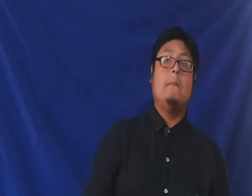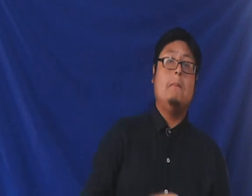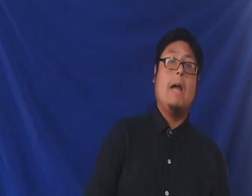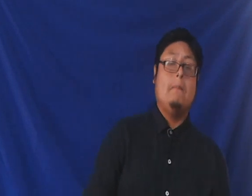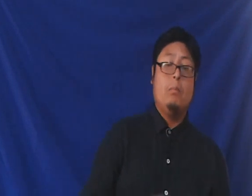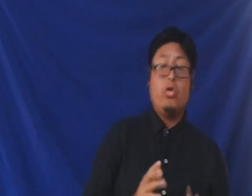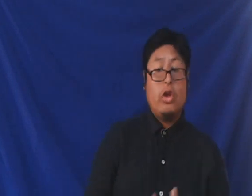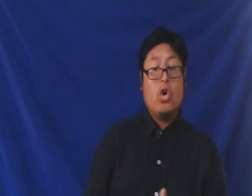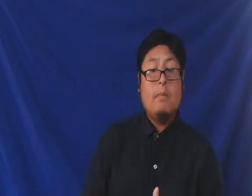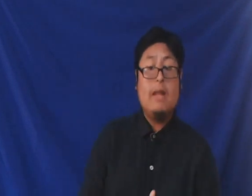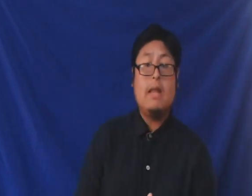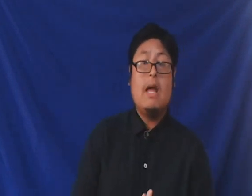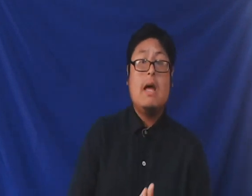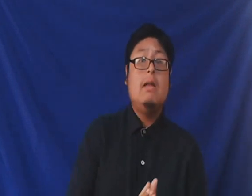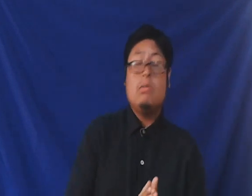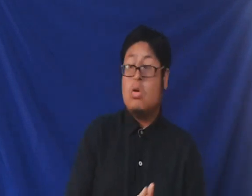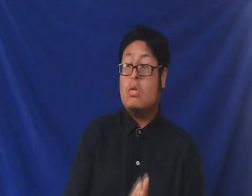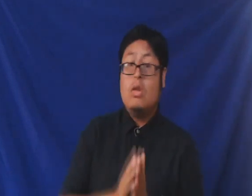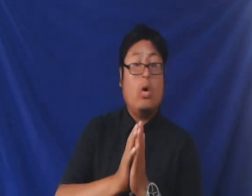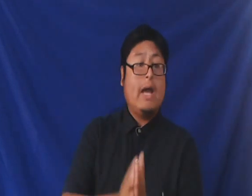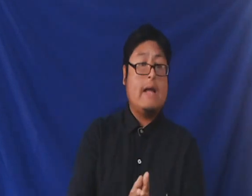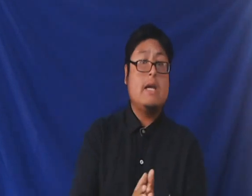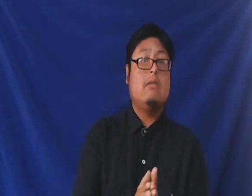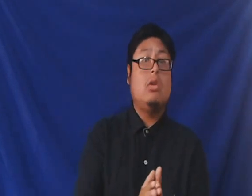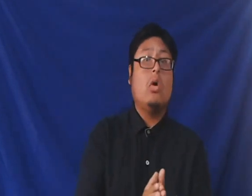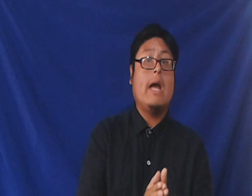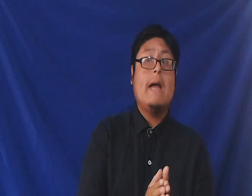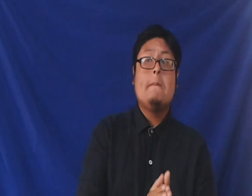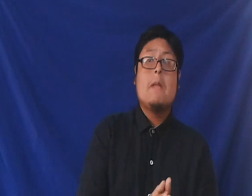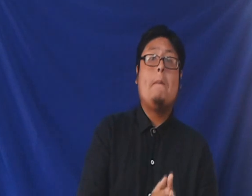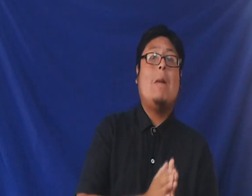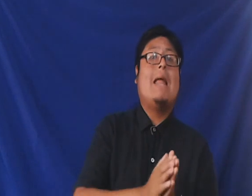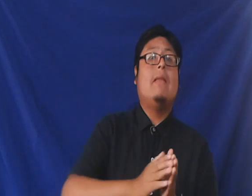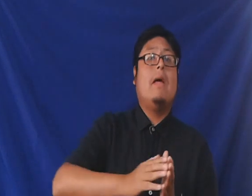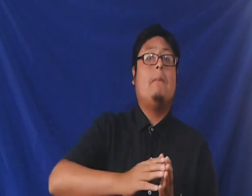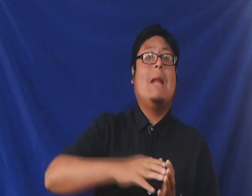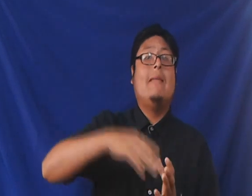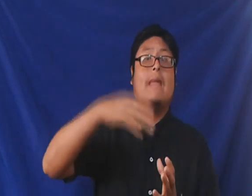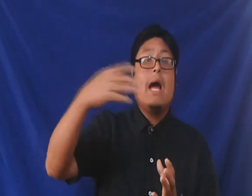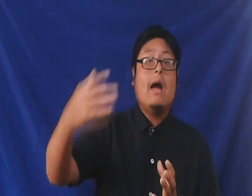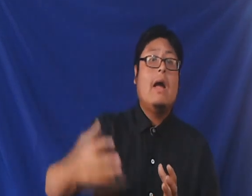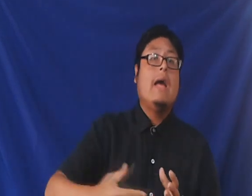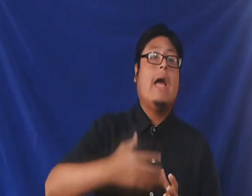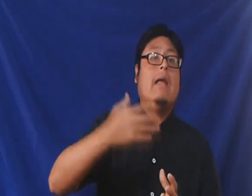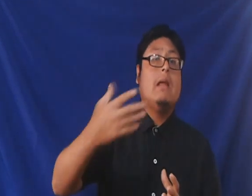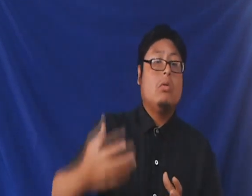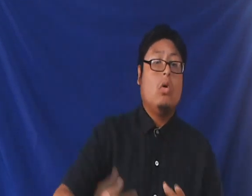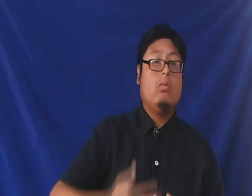bien posteriormente Nimrod no queda allí sino que plantean que Nimrod